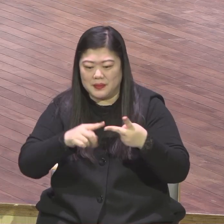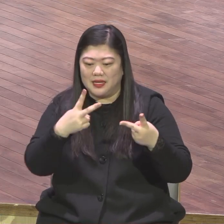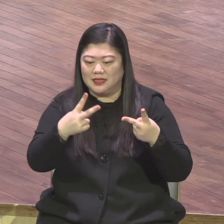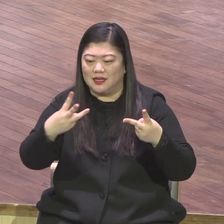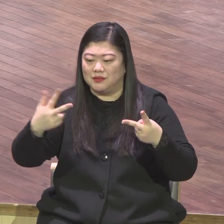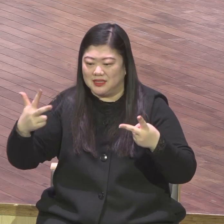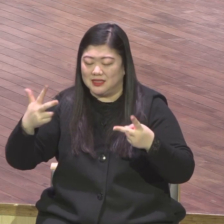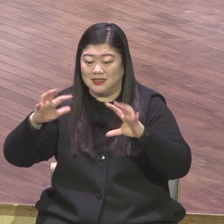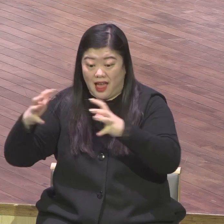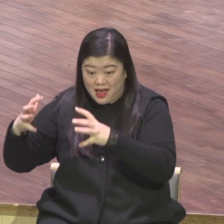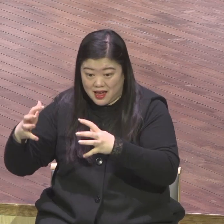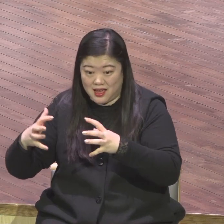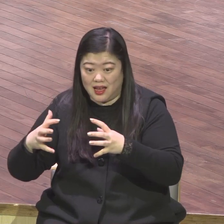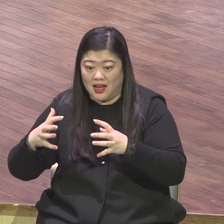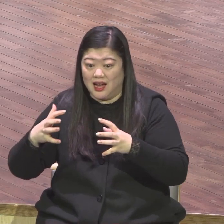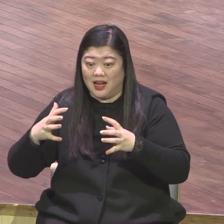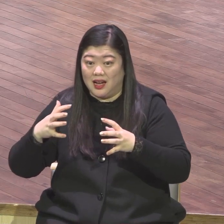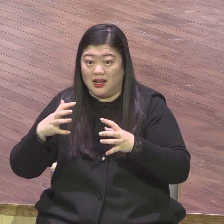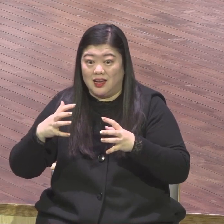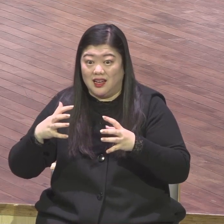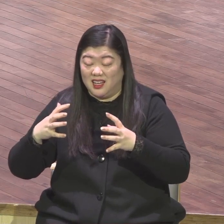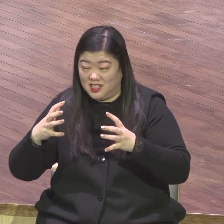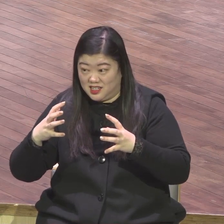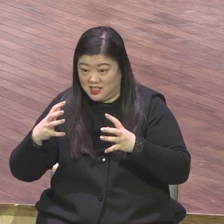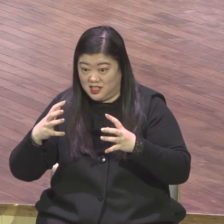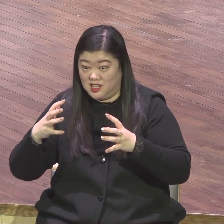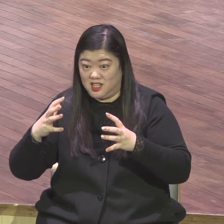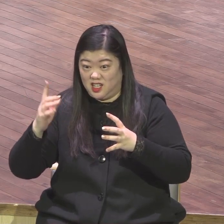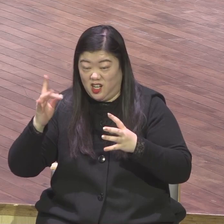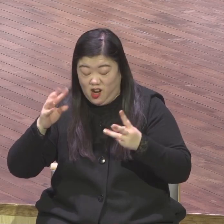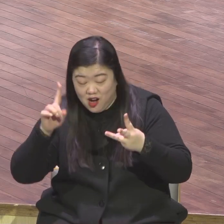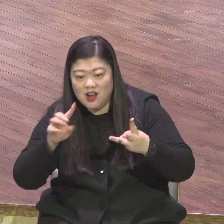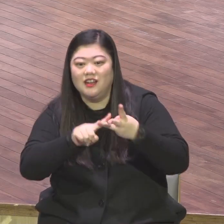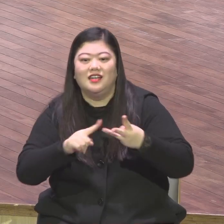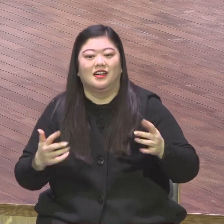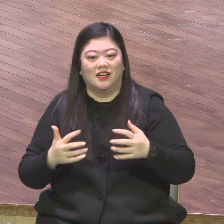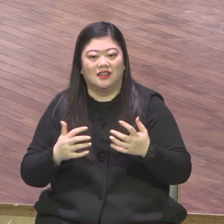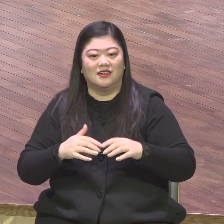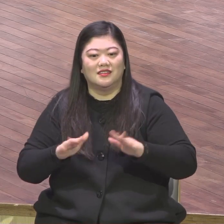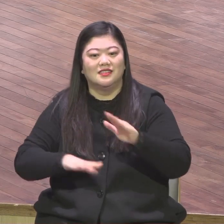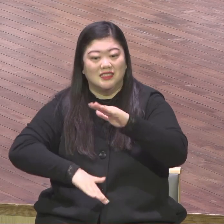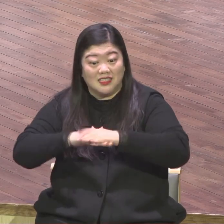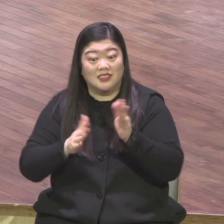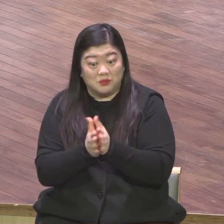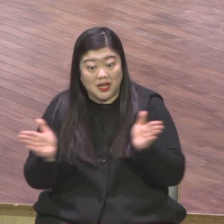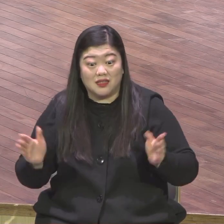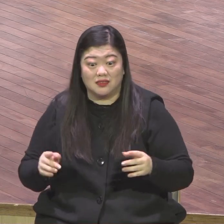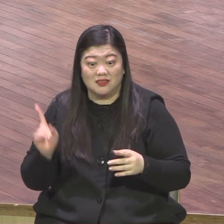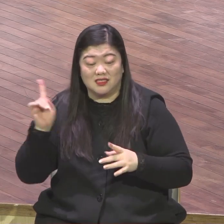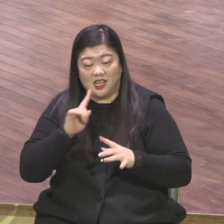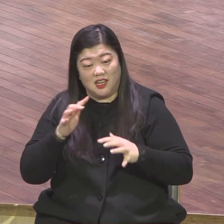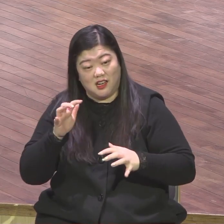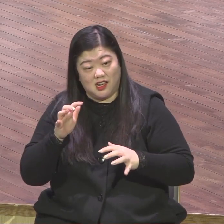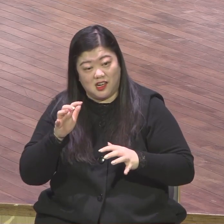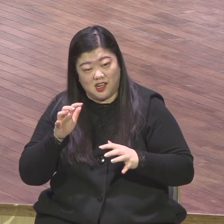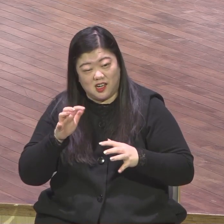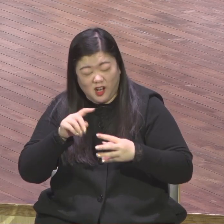2, 30 나라 나라 스타트 만 운동 아멘 이걸 놓고 여러분이 기도하면서 하나님께 기도하면